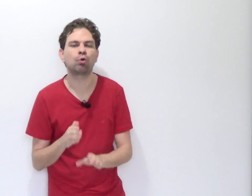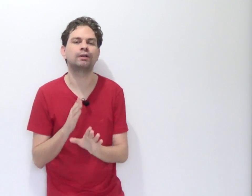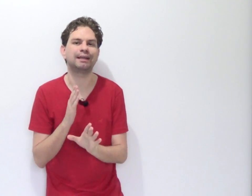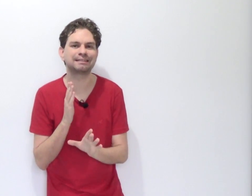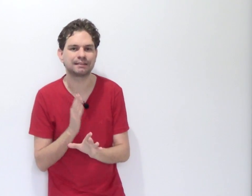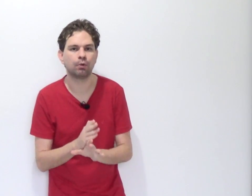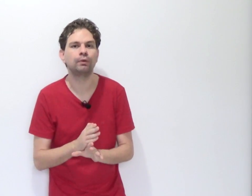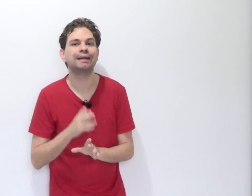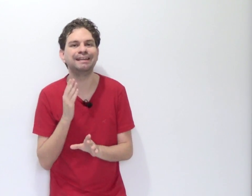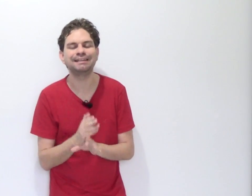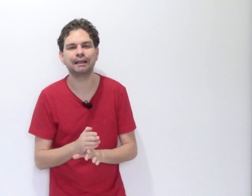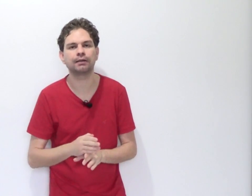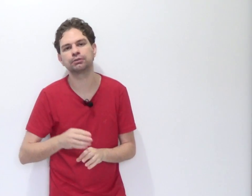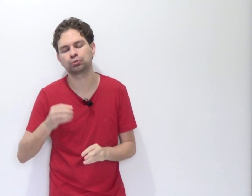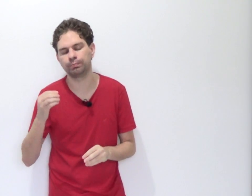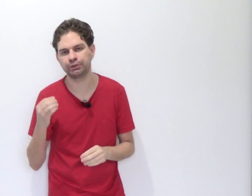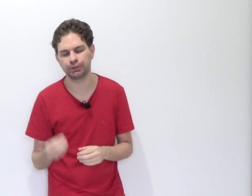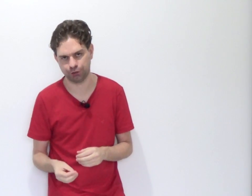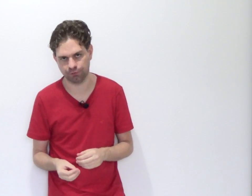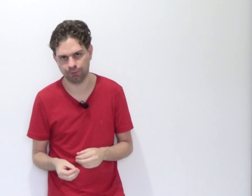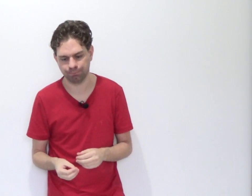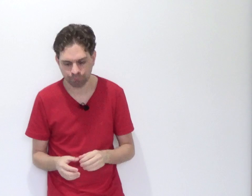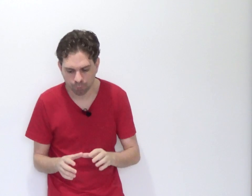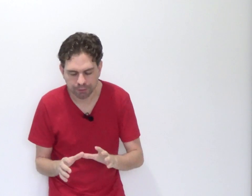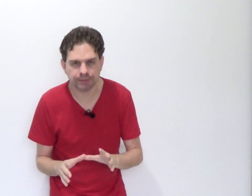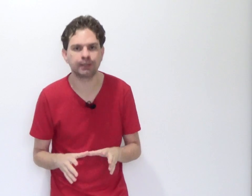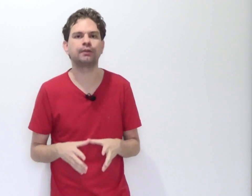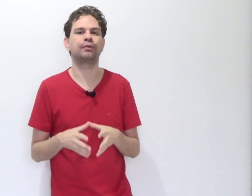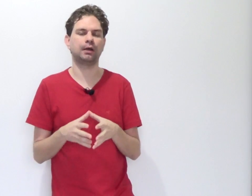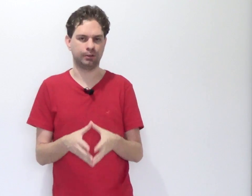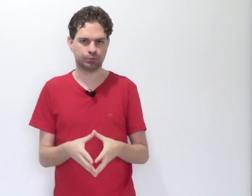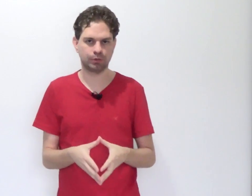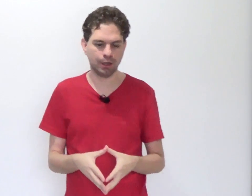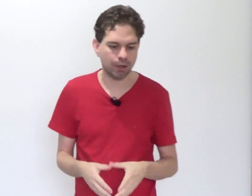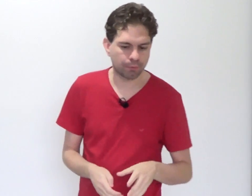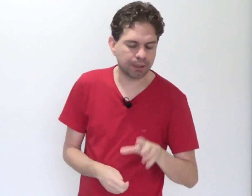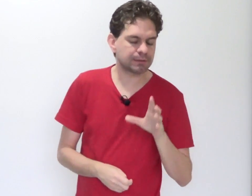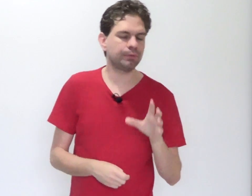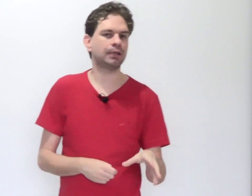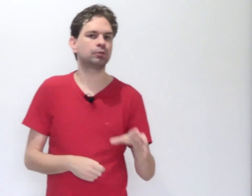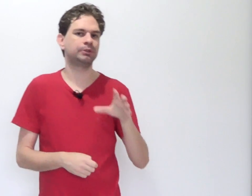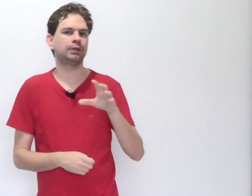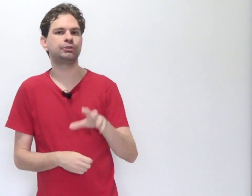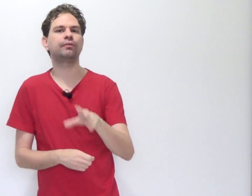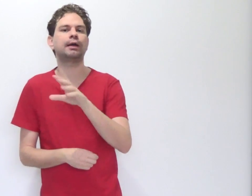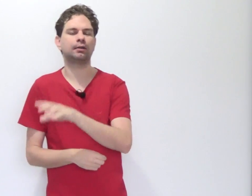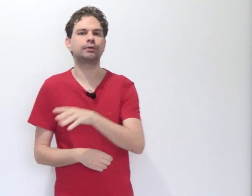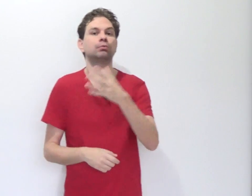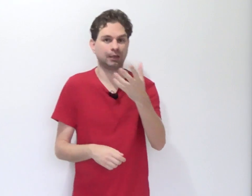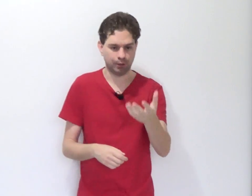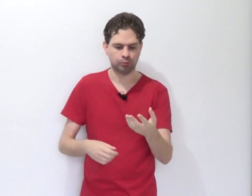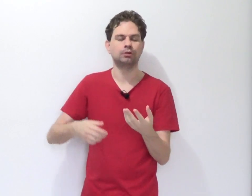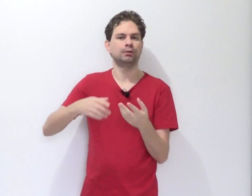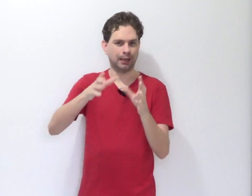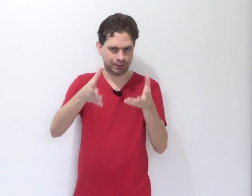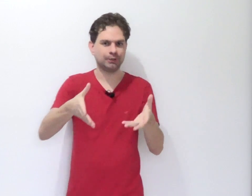conexão intersubjetiva. O que significa isso? Conexão intersubjetiva é aquela que eu tenho. Aqui,